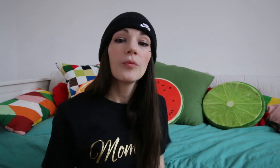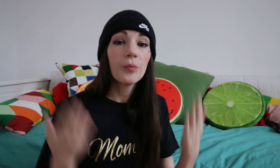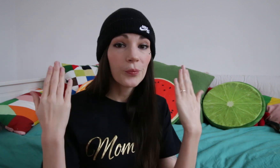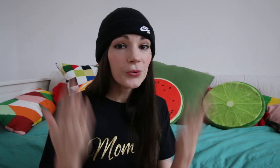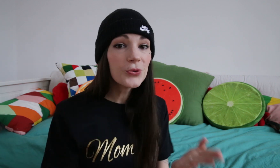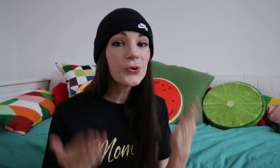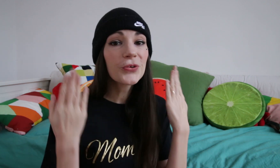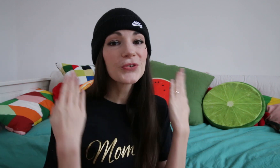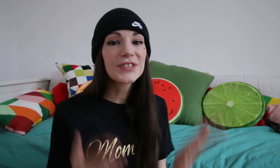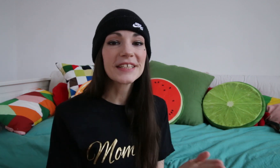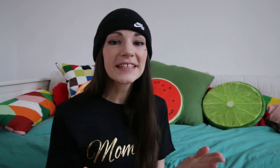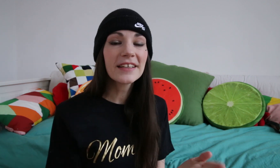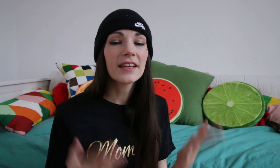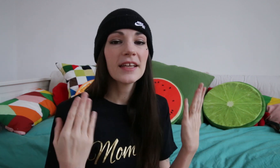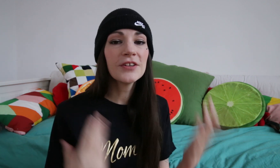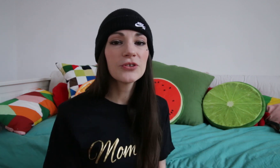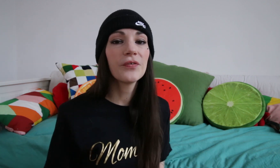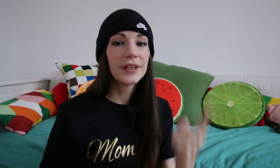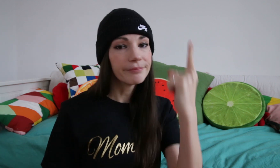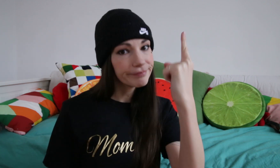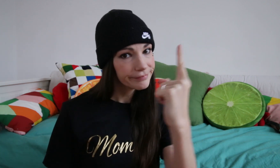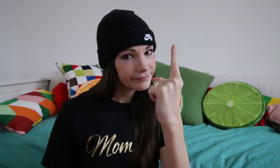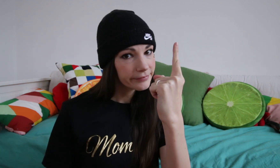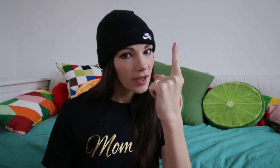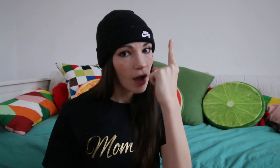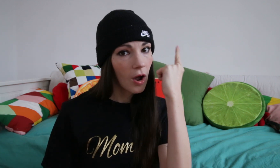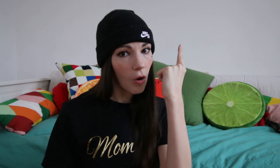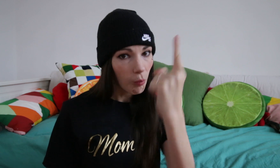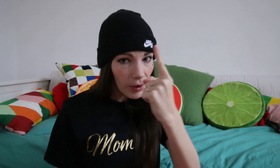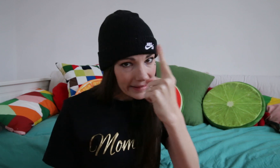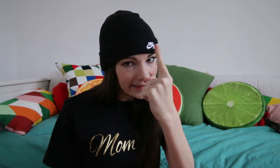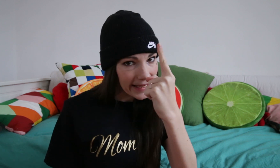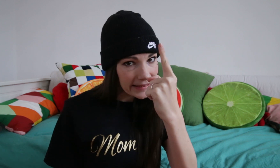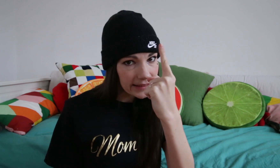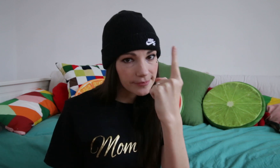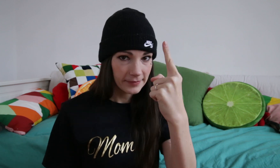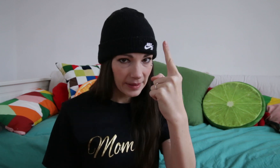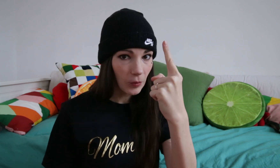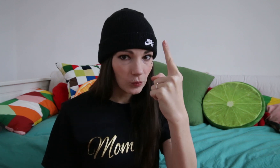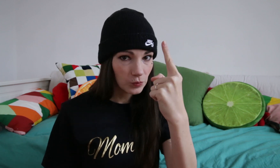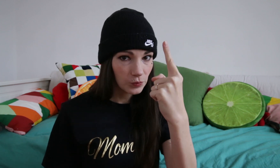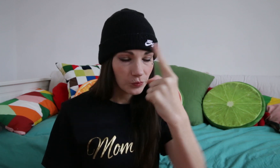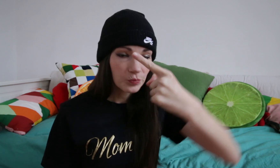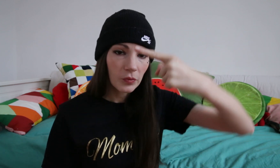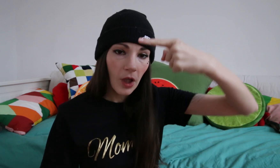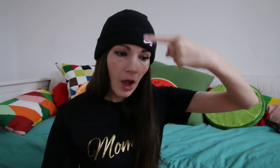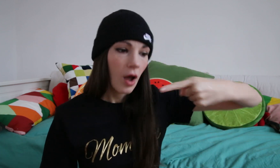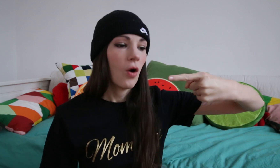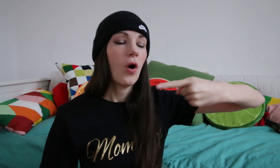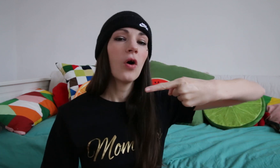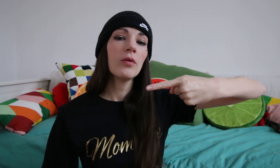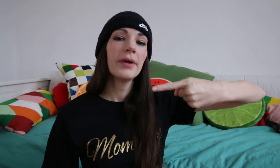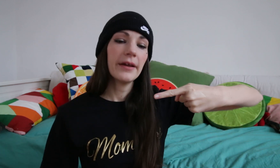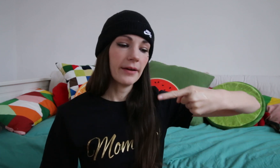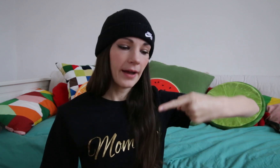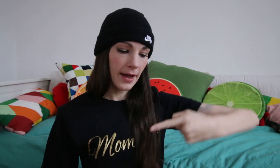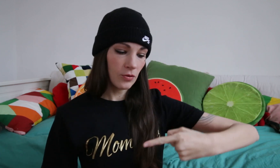Pour ce signe, il suffit, pointe l'index, c'est bon ? On le met à l